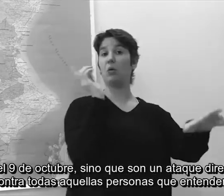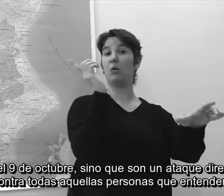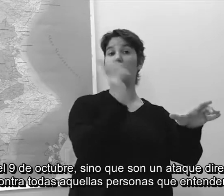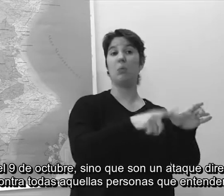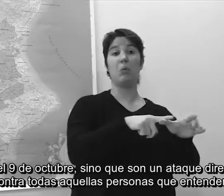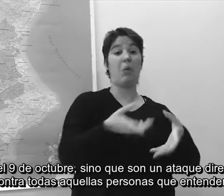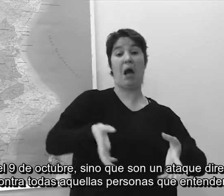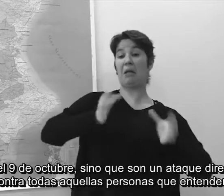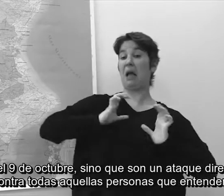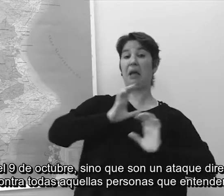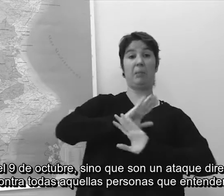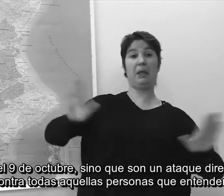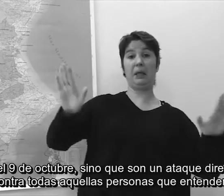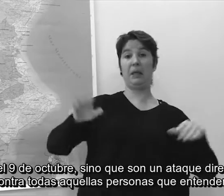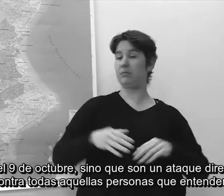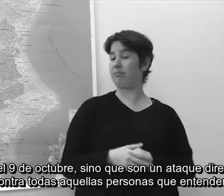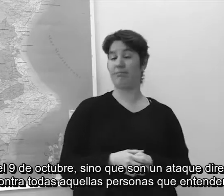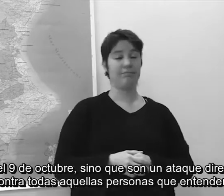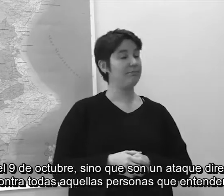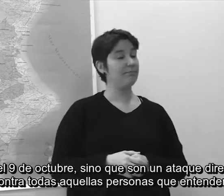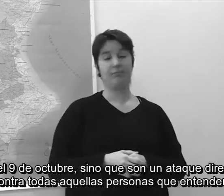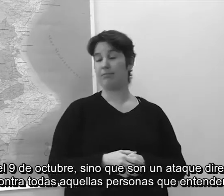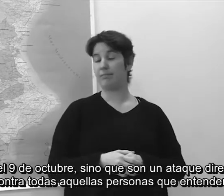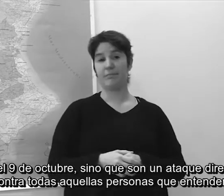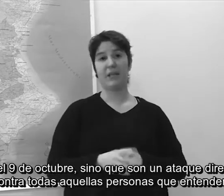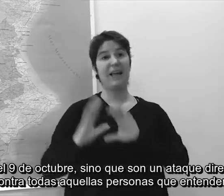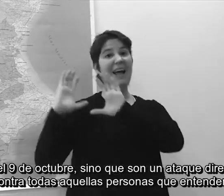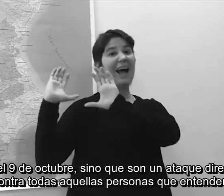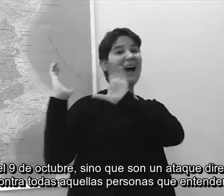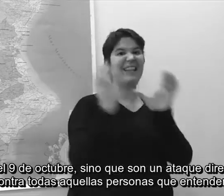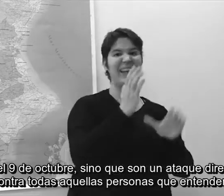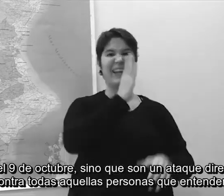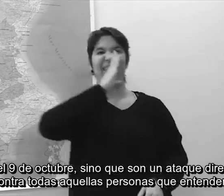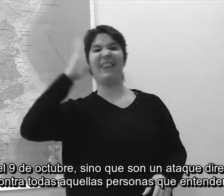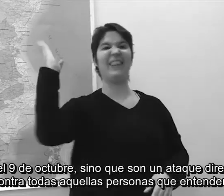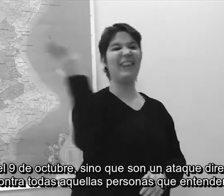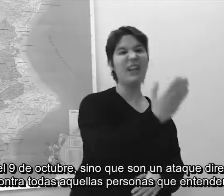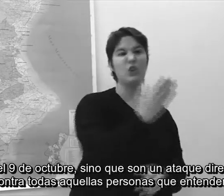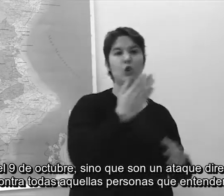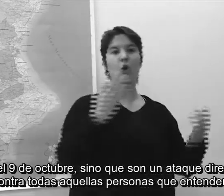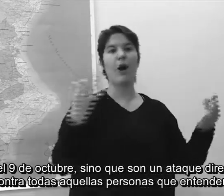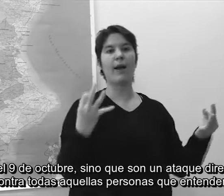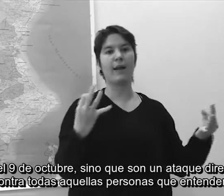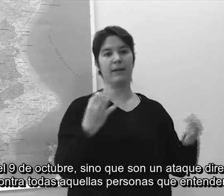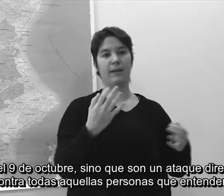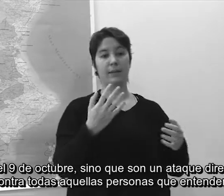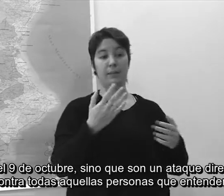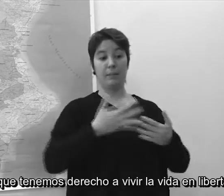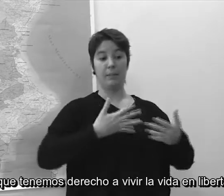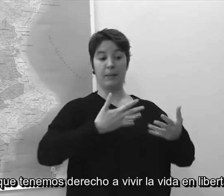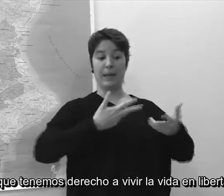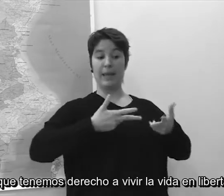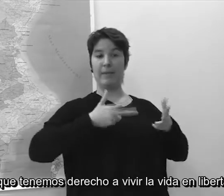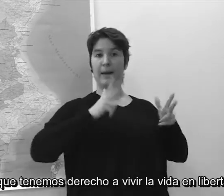sinó que són un atac directe contra la llibertat. Perquè ahir vam ser nosaltres